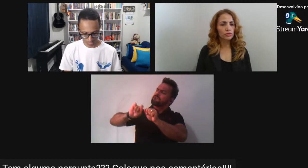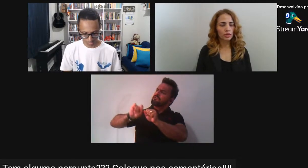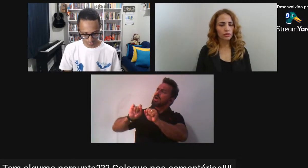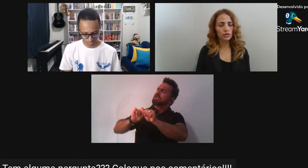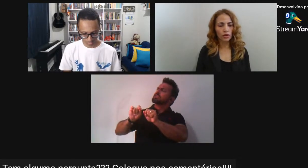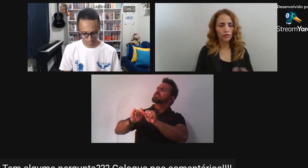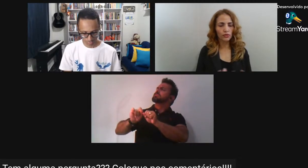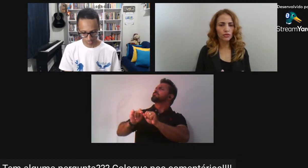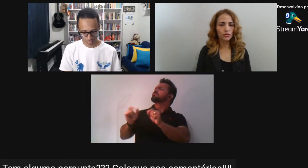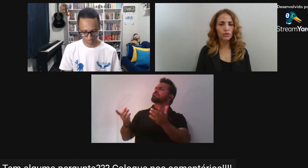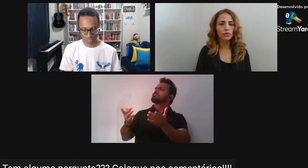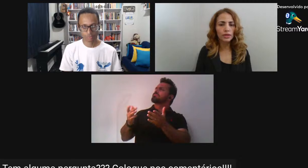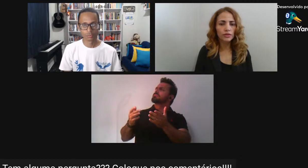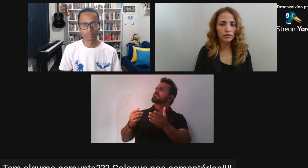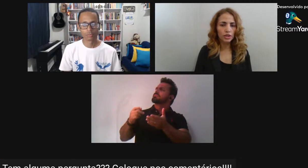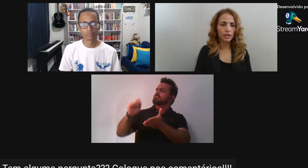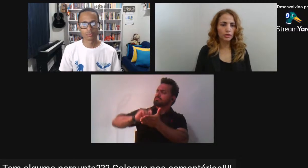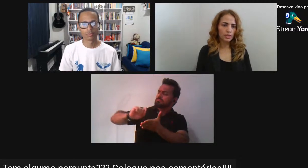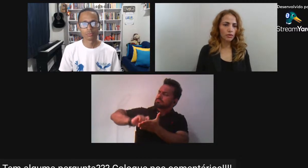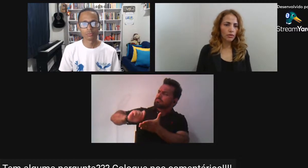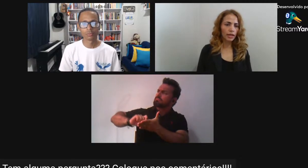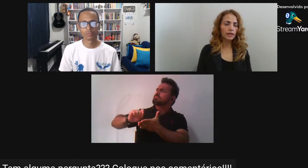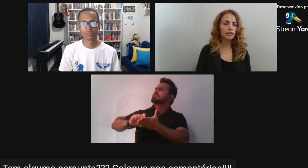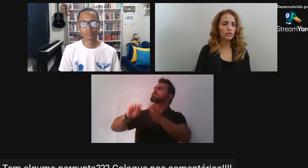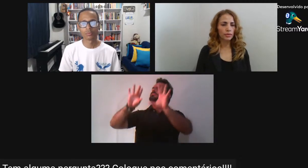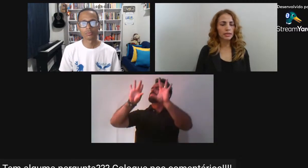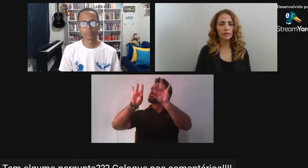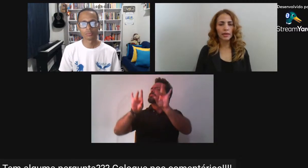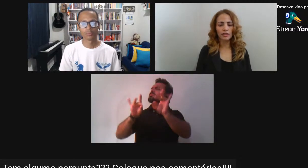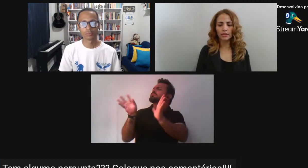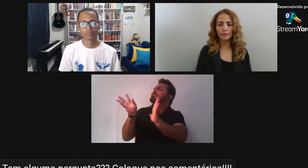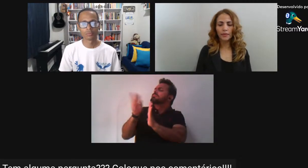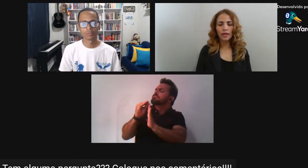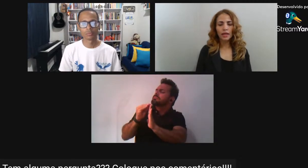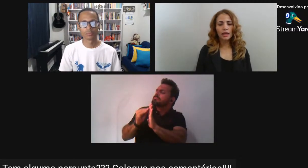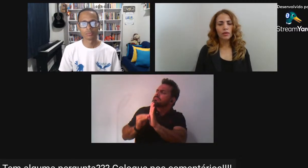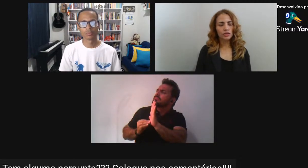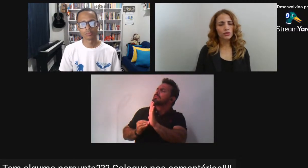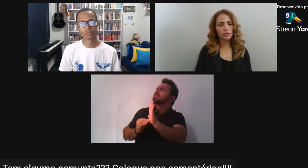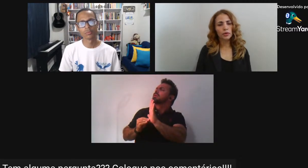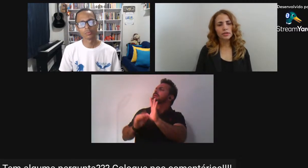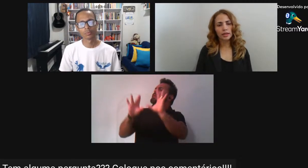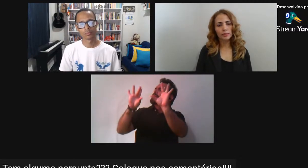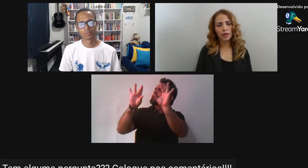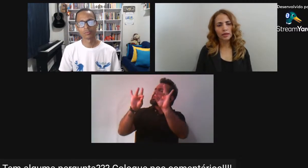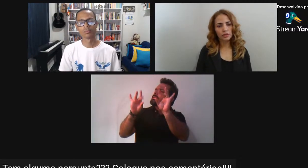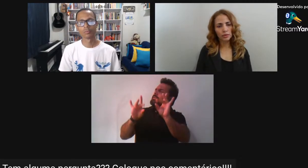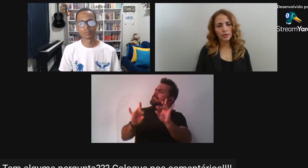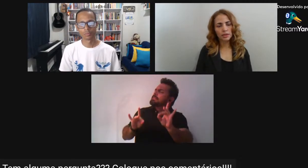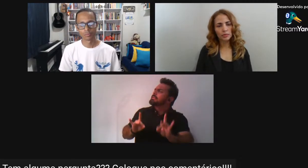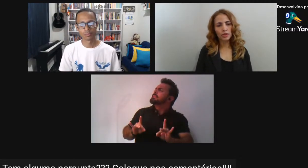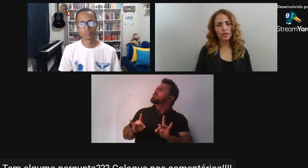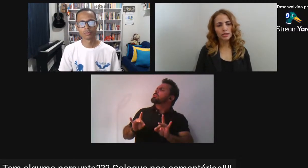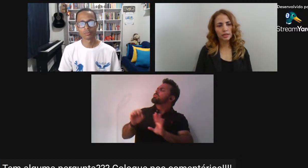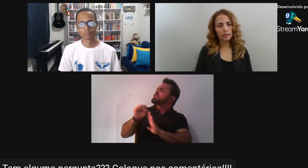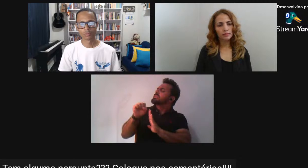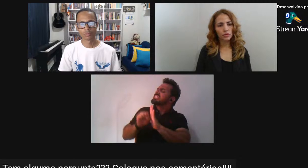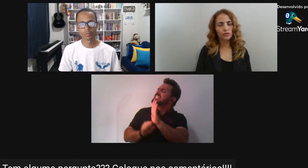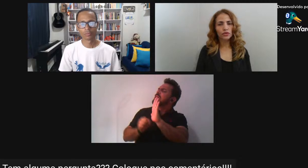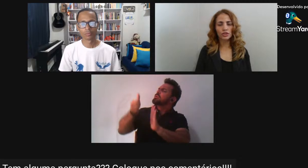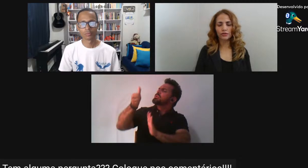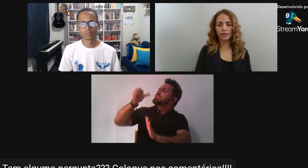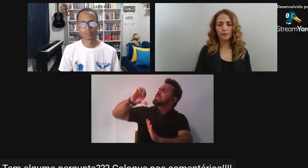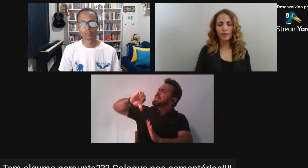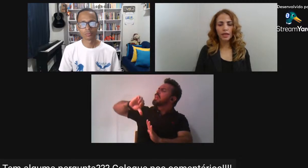artístico Do século XIX Eu fiz um núcleo livre Durante a graduação com ele Sobre essa temática Eu acho que você pode se dar bem Acho que a pesquisa Poderia ser